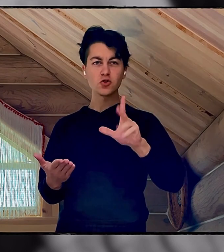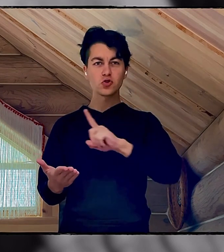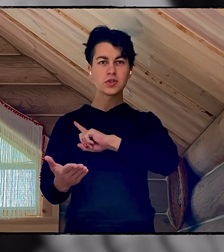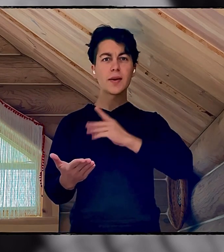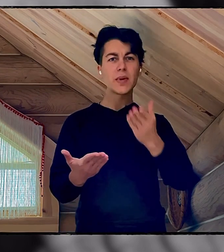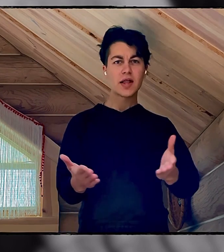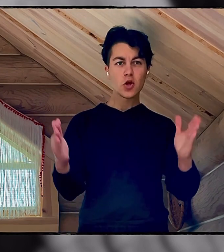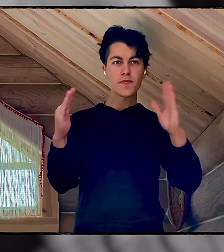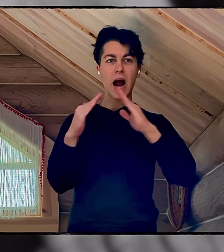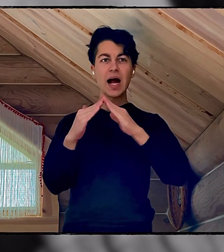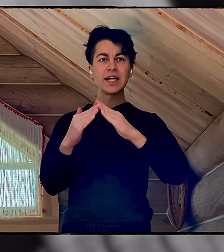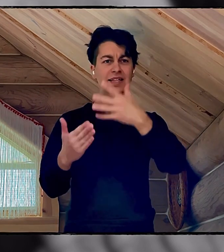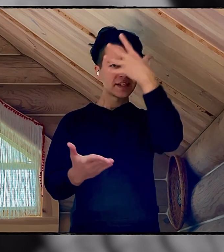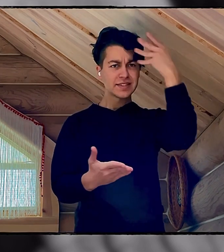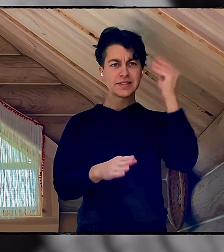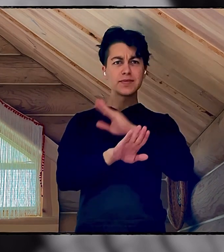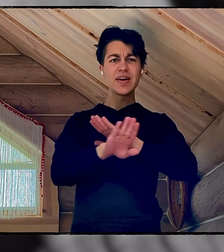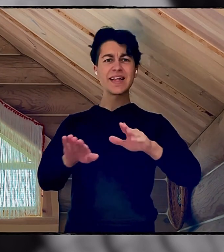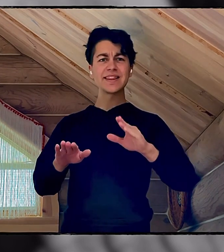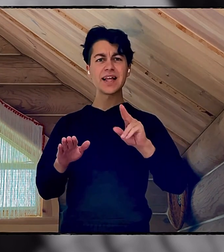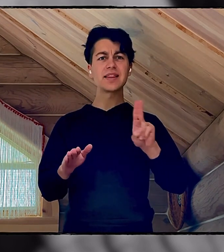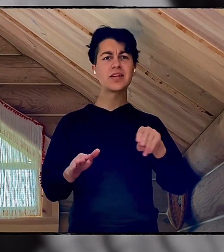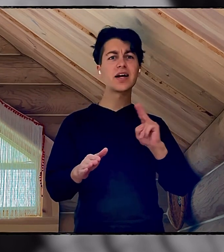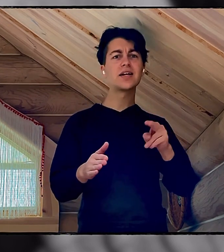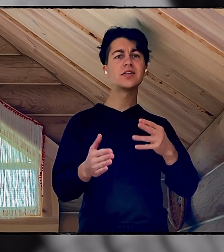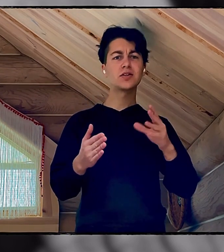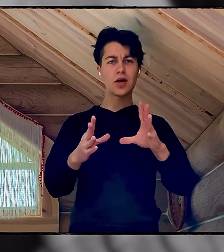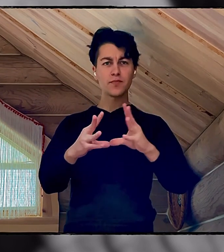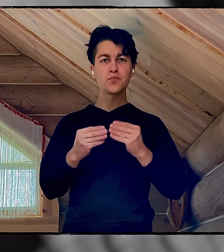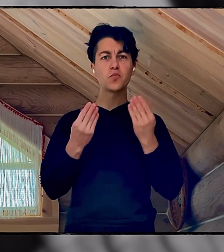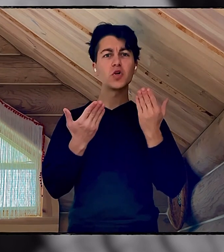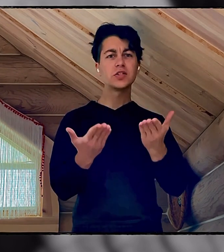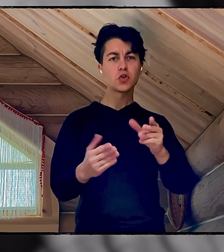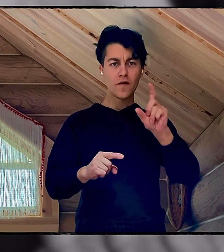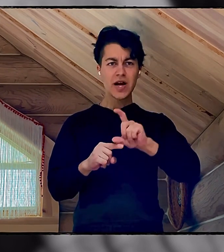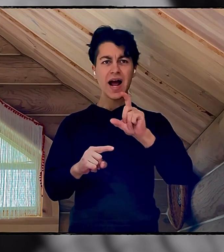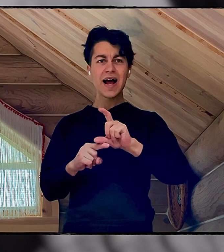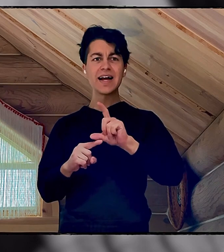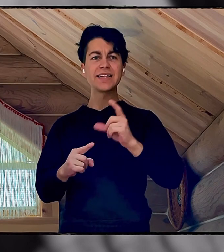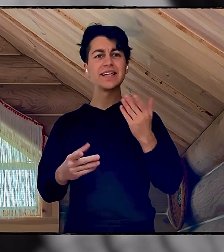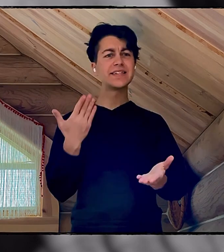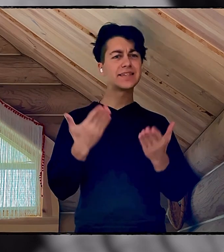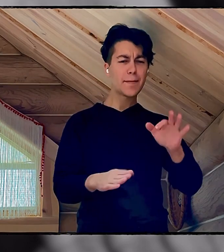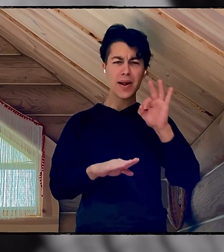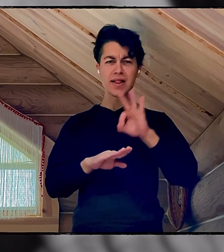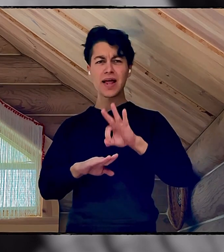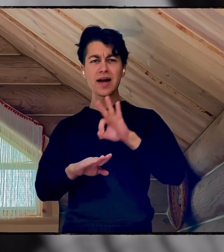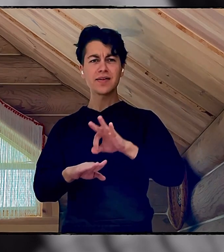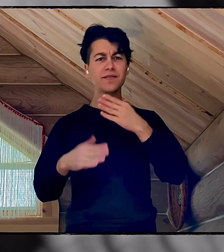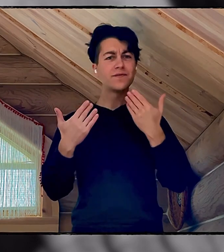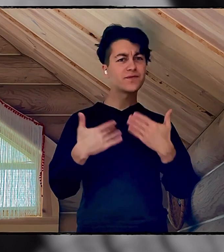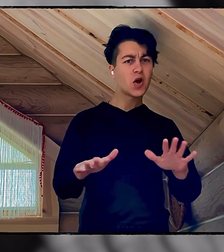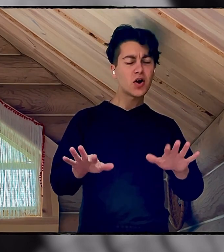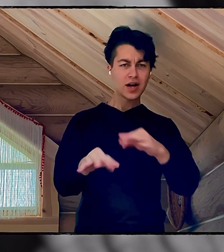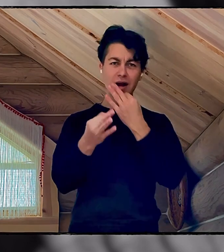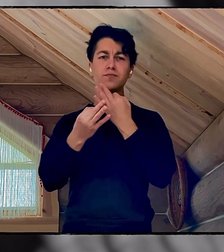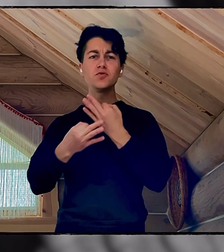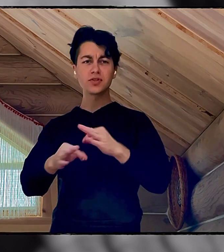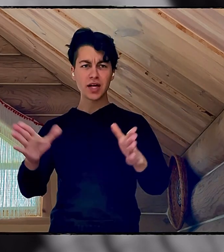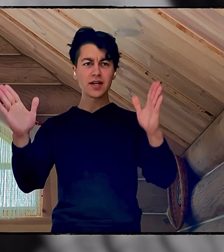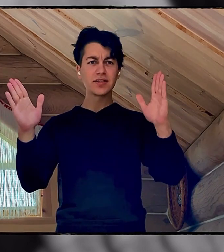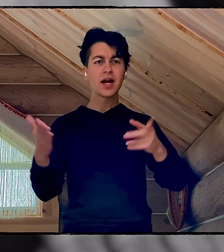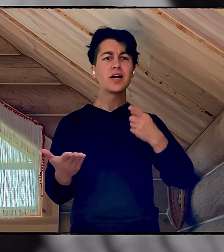всегда ждет тебя дома Не забывай данное тобою слово Если наболело все,